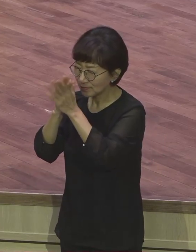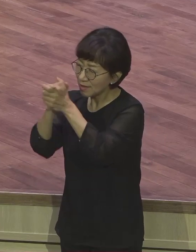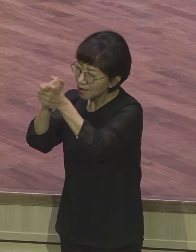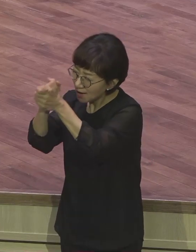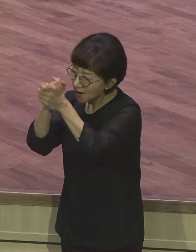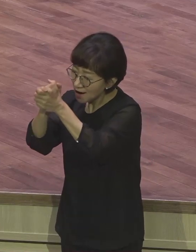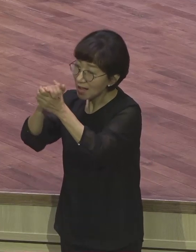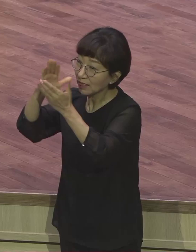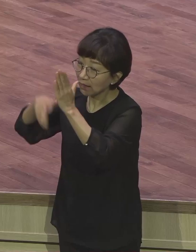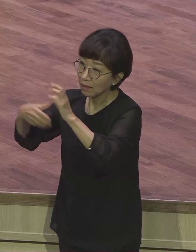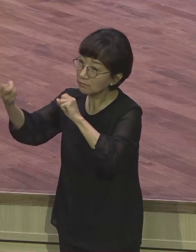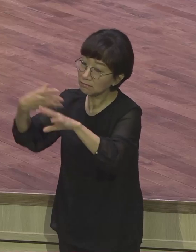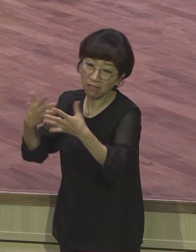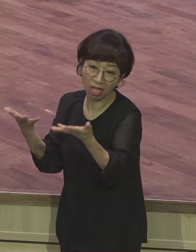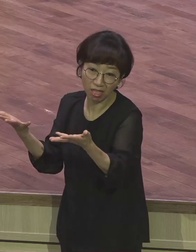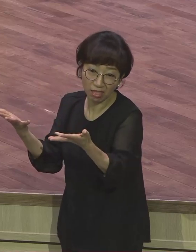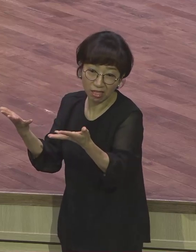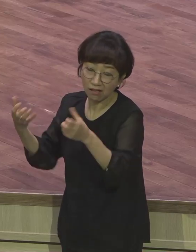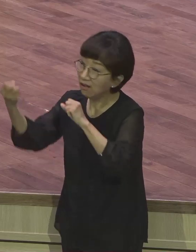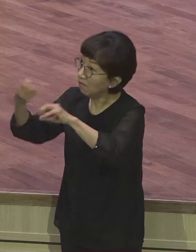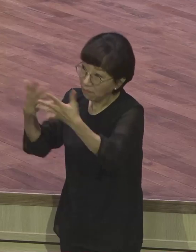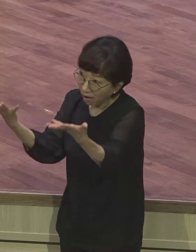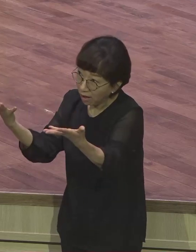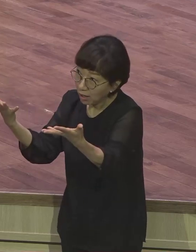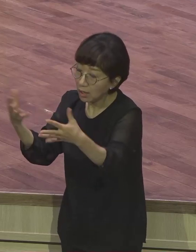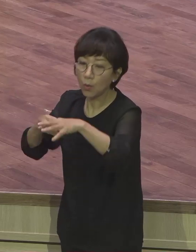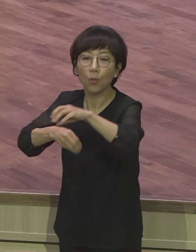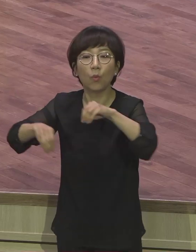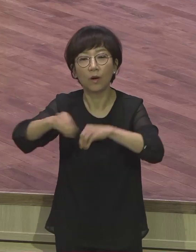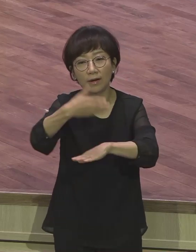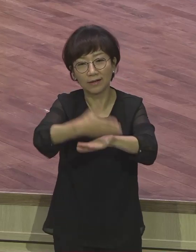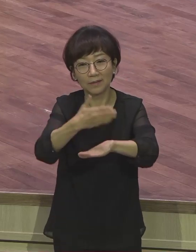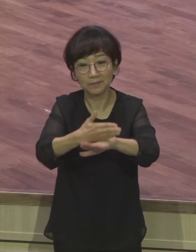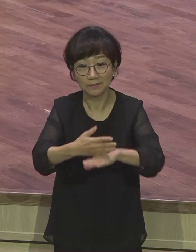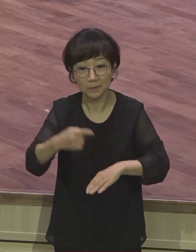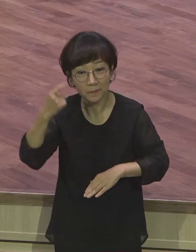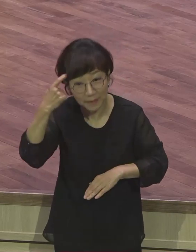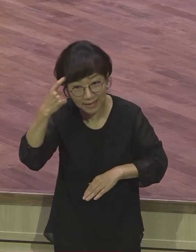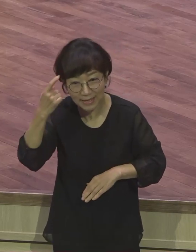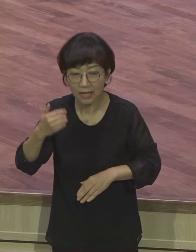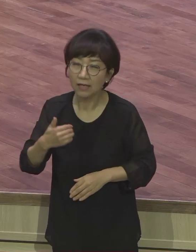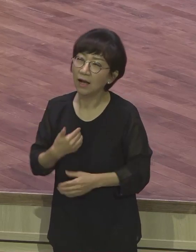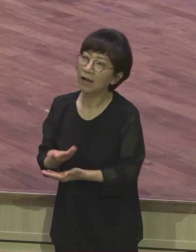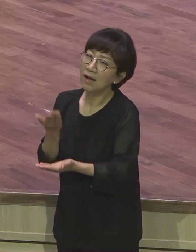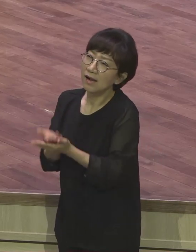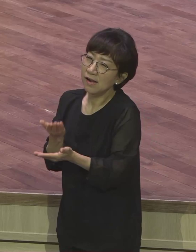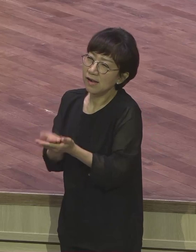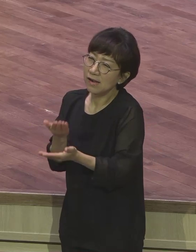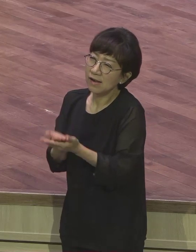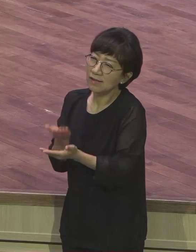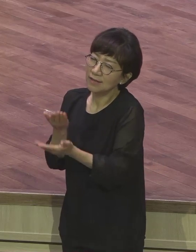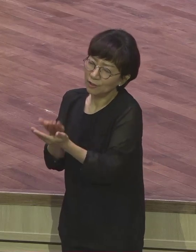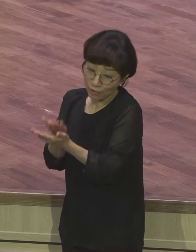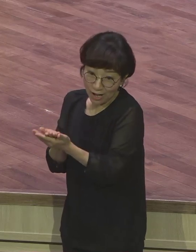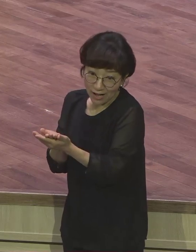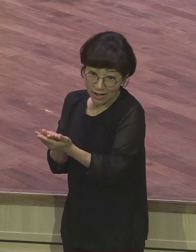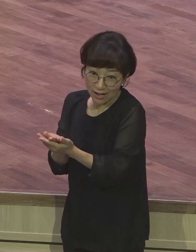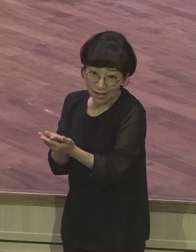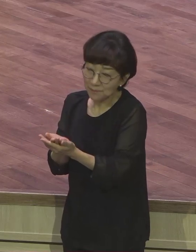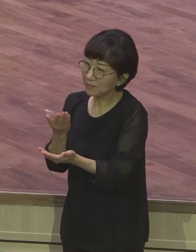않은 것에 감사합니다. 만약 내가 원하는 대로 다 되었더라면 나는 아무짝에도